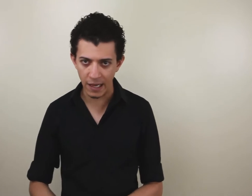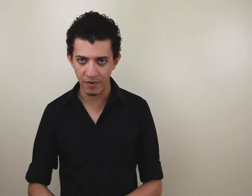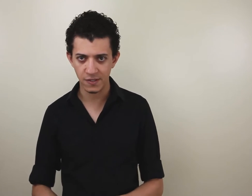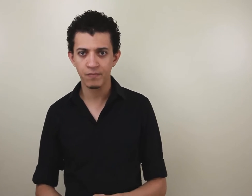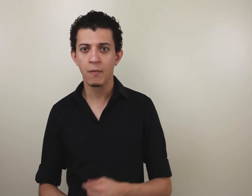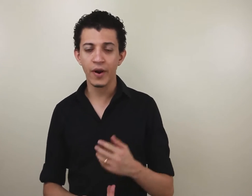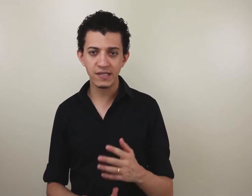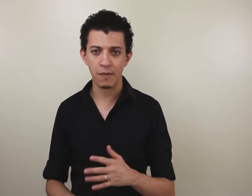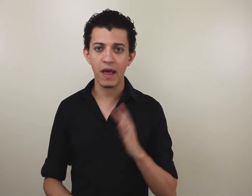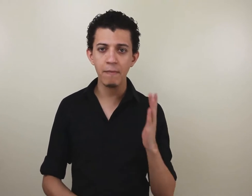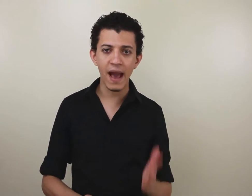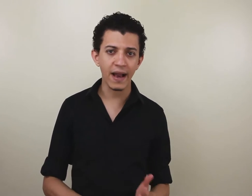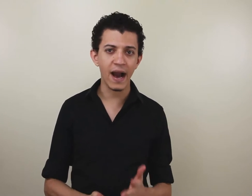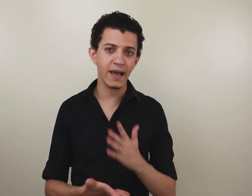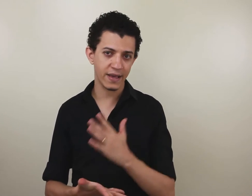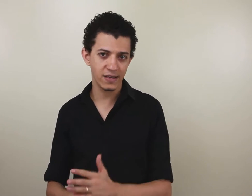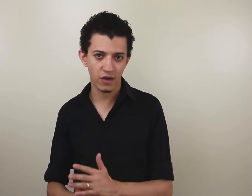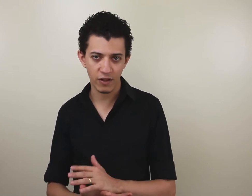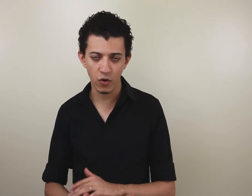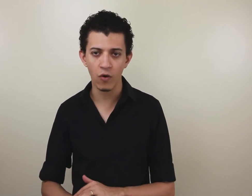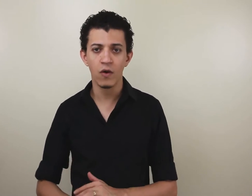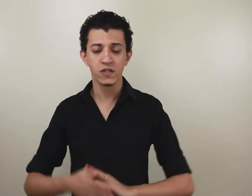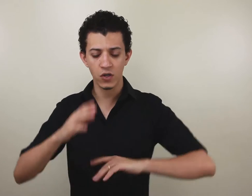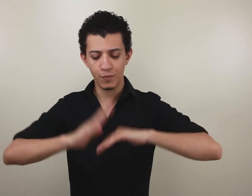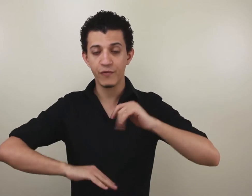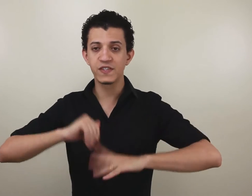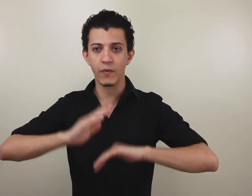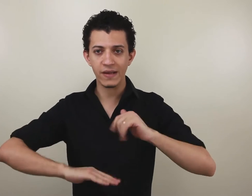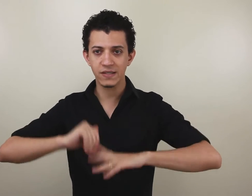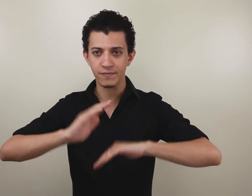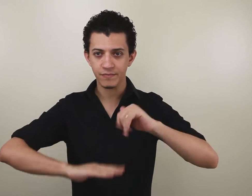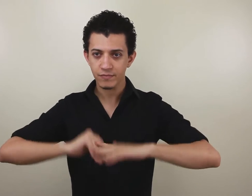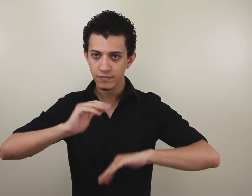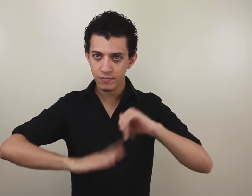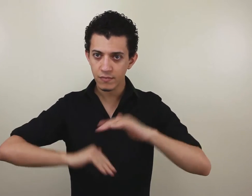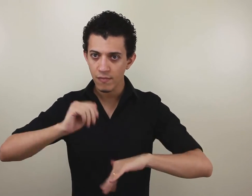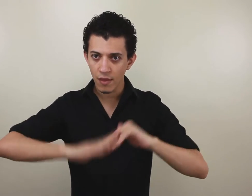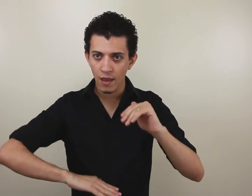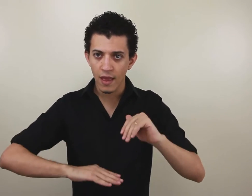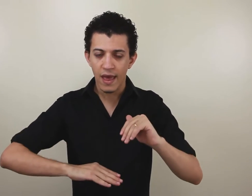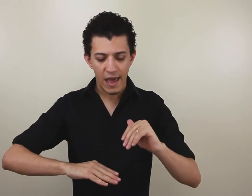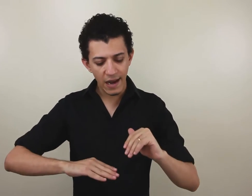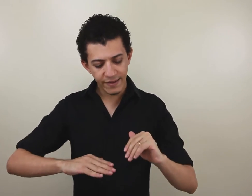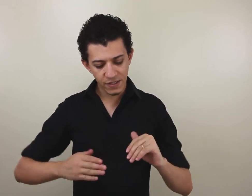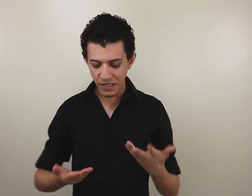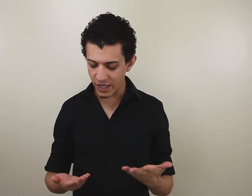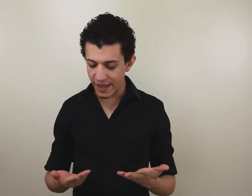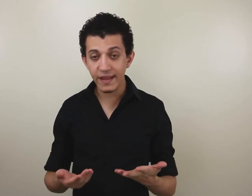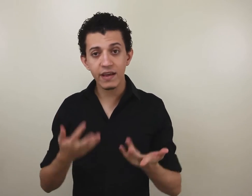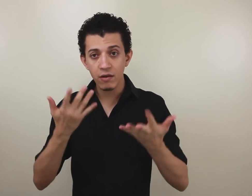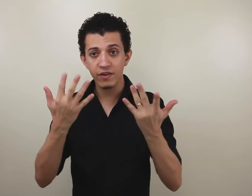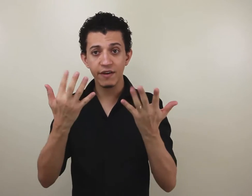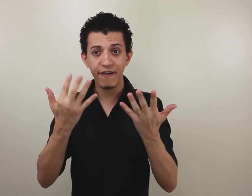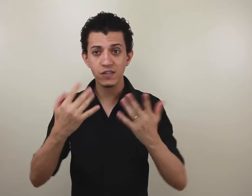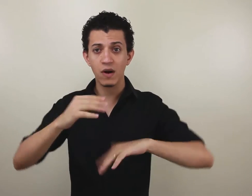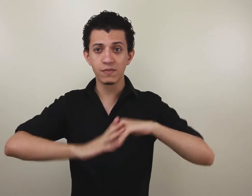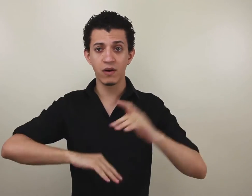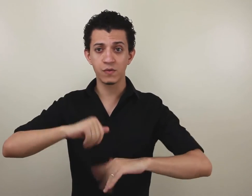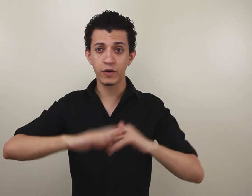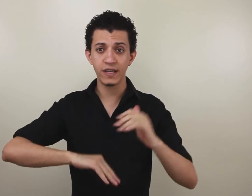Libras. Por exemplo, em BH e aqui em Salvador, o sinal de profissão é assim. Ele transmite a ideia daquilo que você faz com as mãos, porque